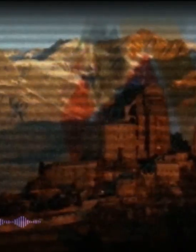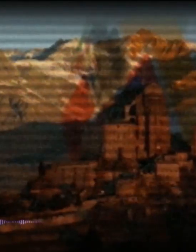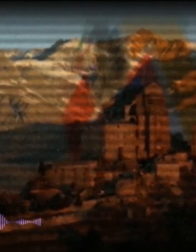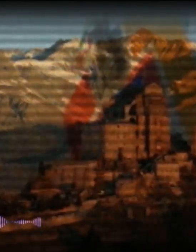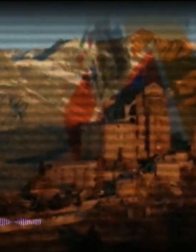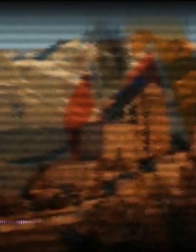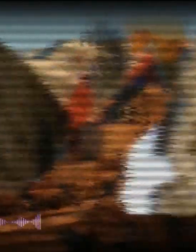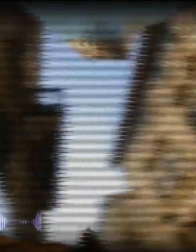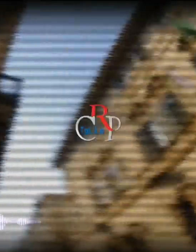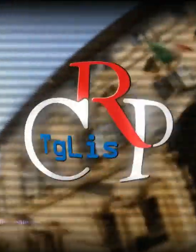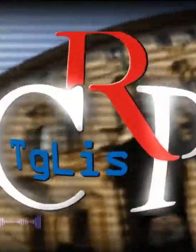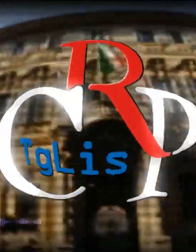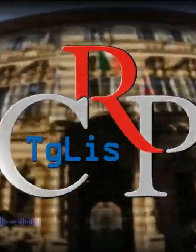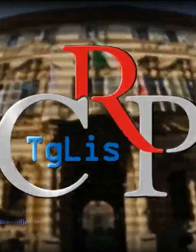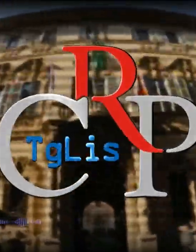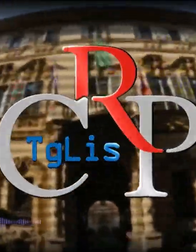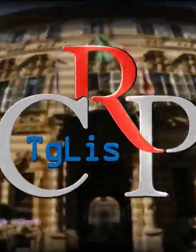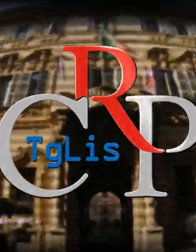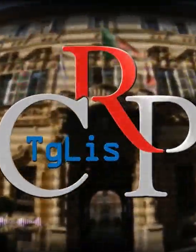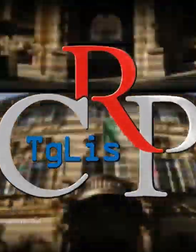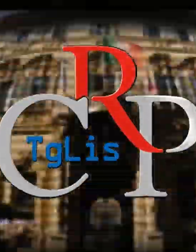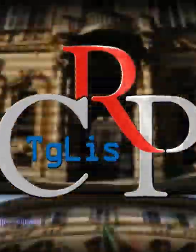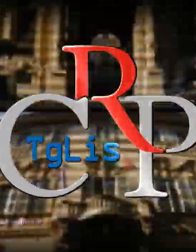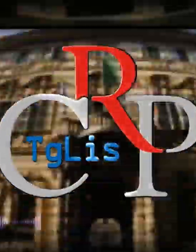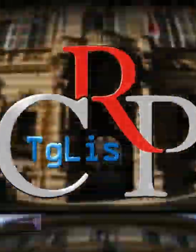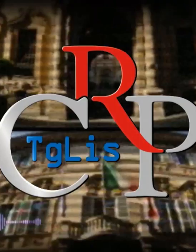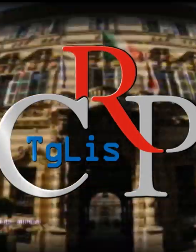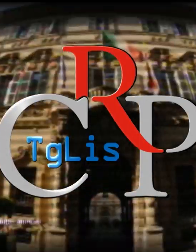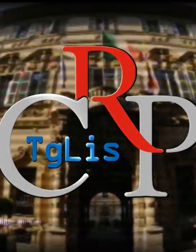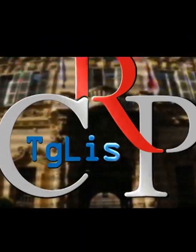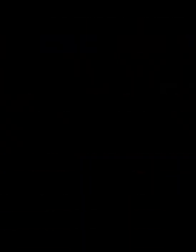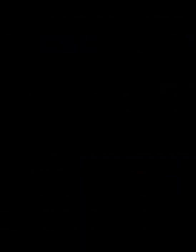Grazie a tutti